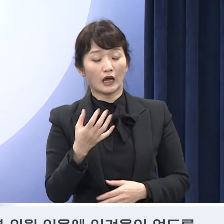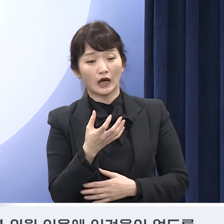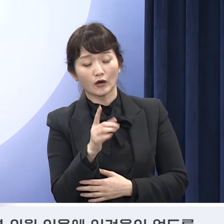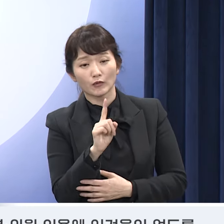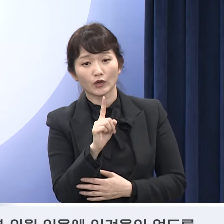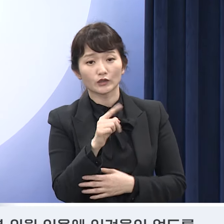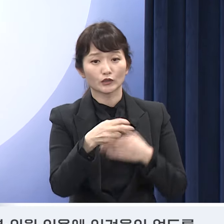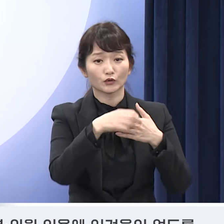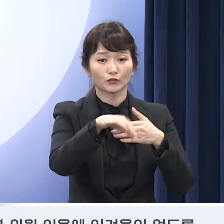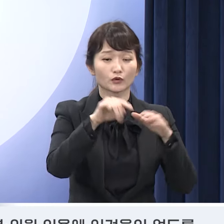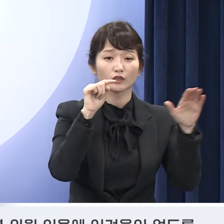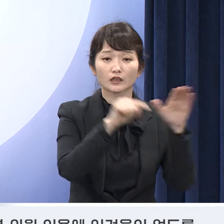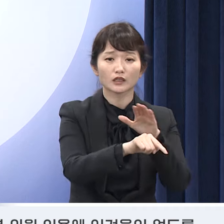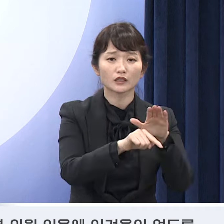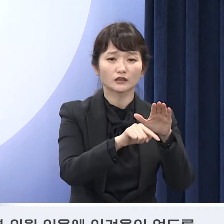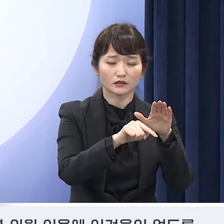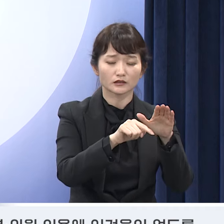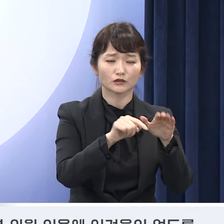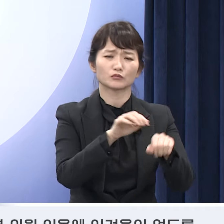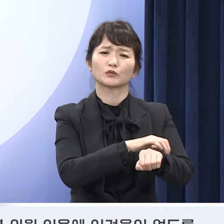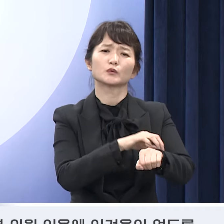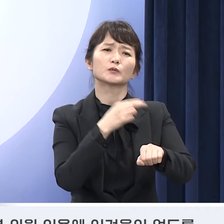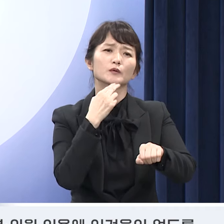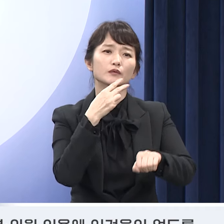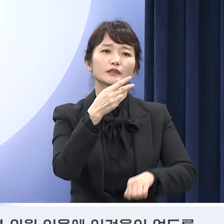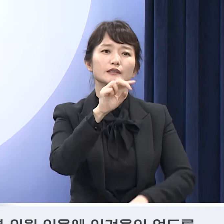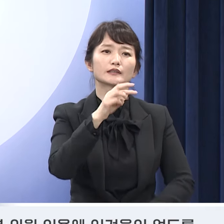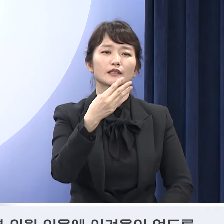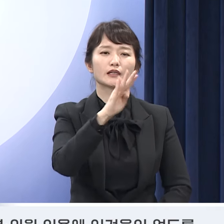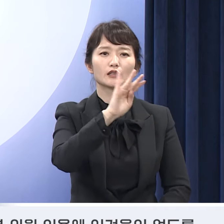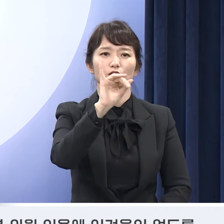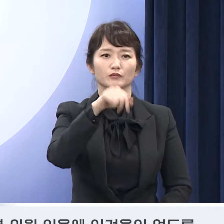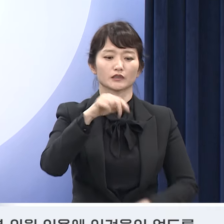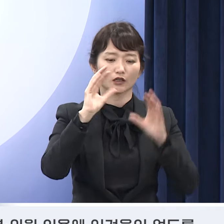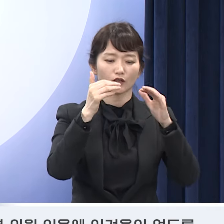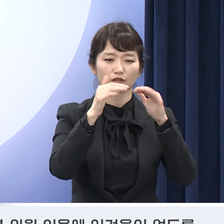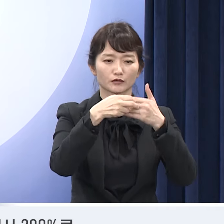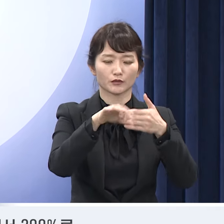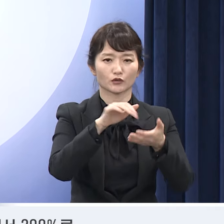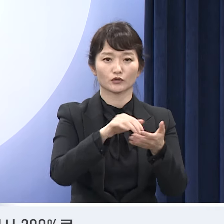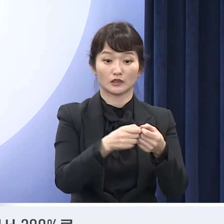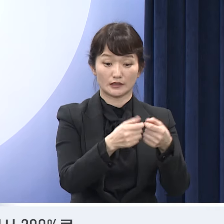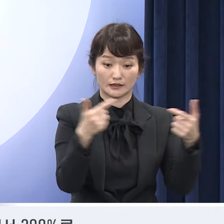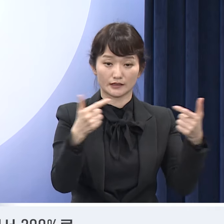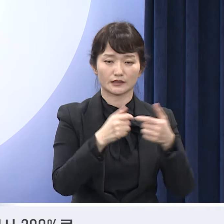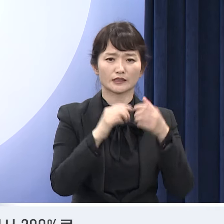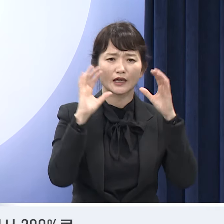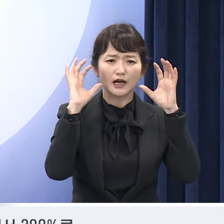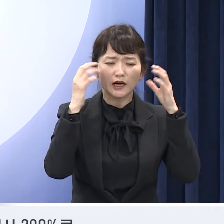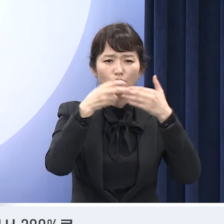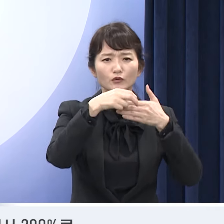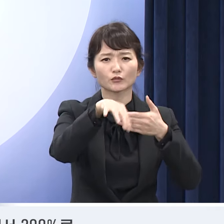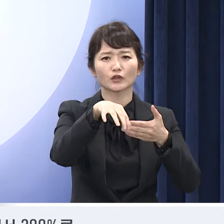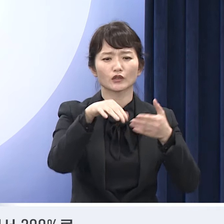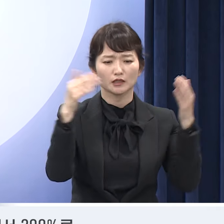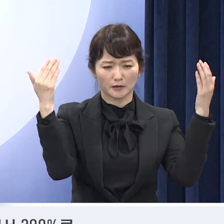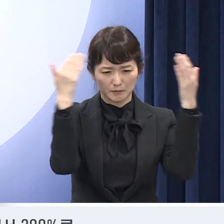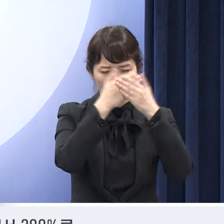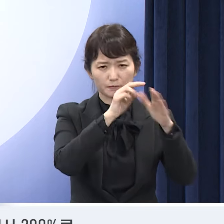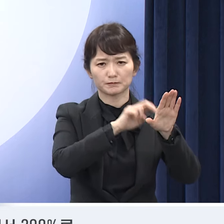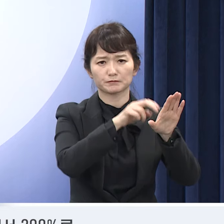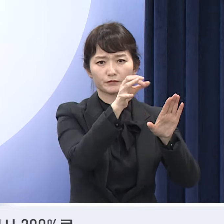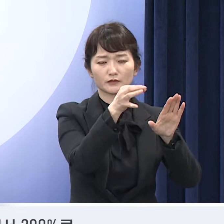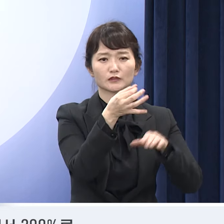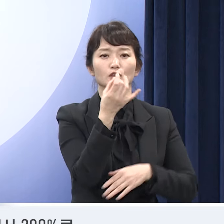병의원 이용에 어려움이 없도록 달빛 어린이병원을 확충하고 소아병의원의 심리아 진찰료는